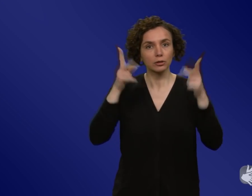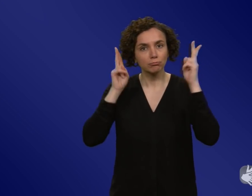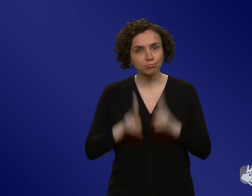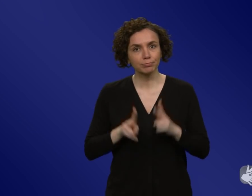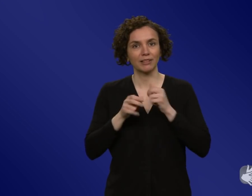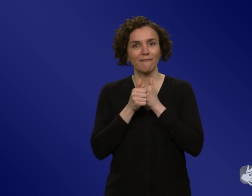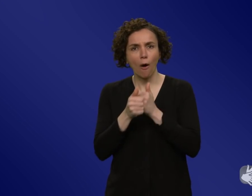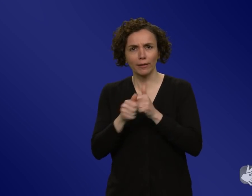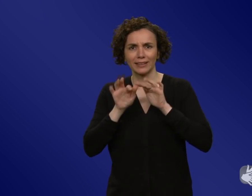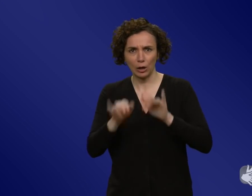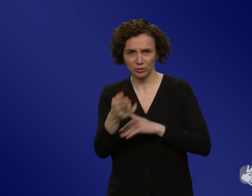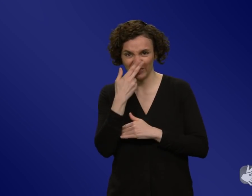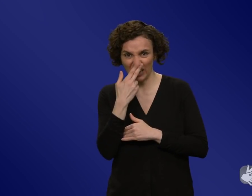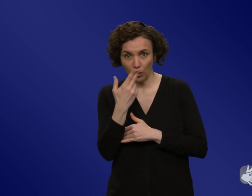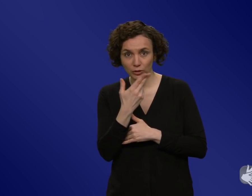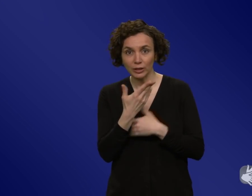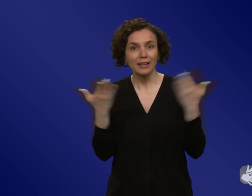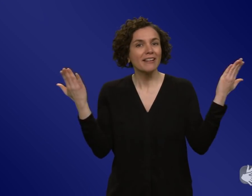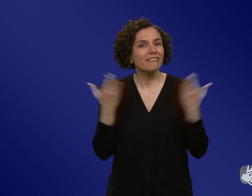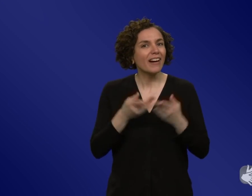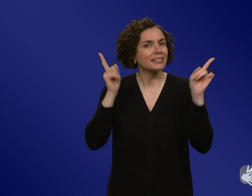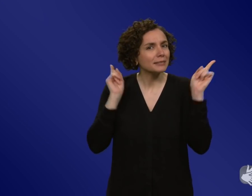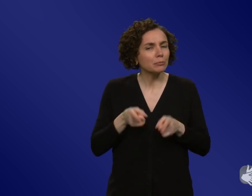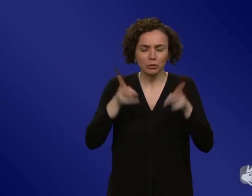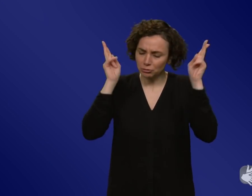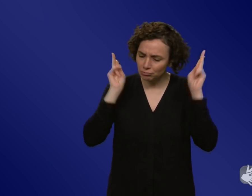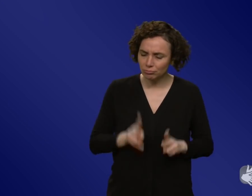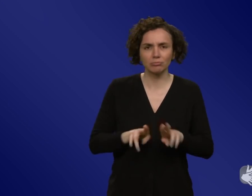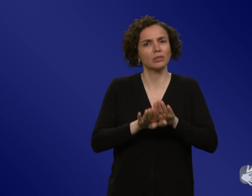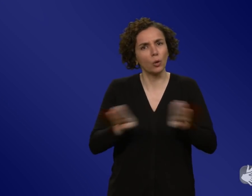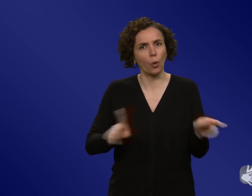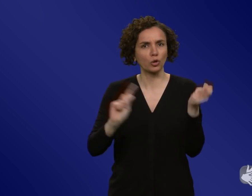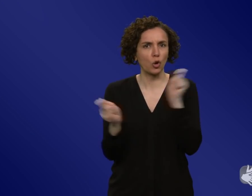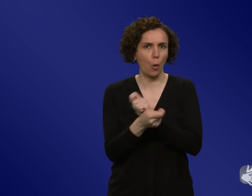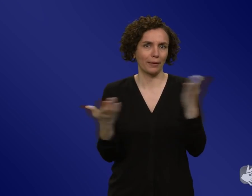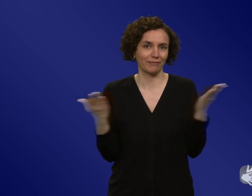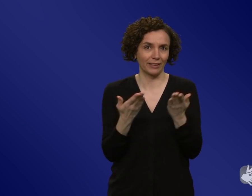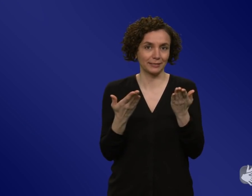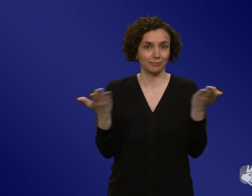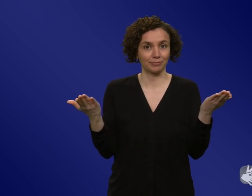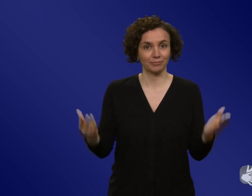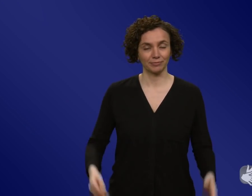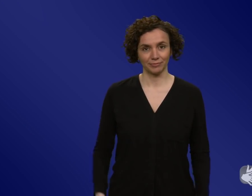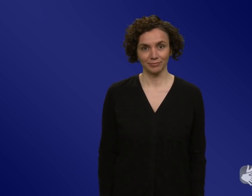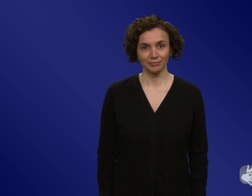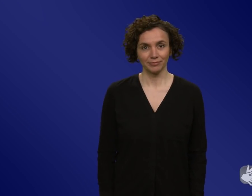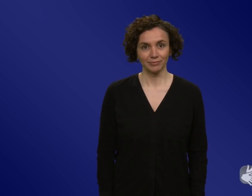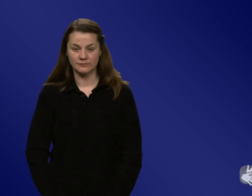zu beheben? Was muss sich da grundlegend ändern? Also ich glaube, in Bezug auf die Pandemie ist erstmal wichtig, dass wir